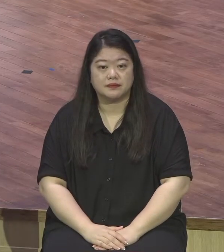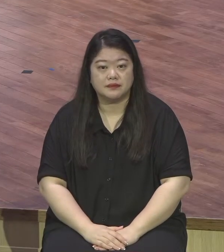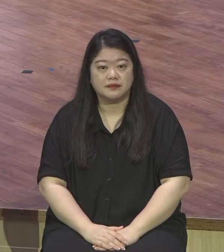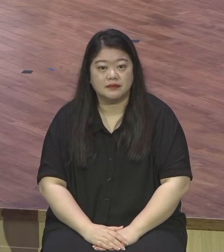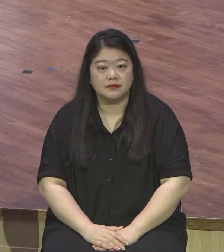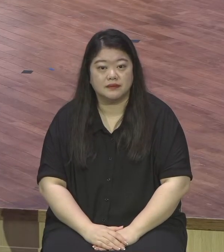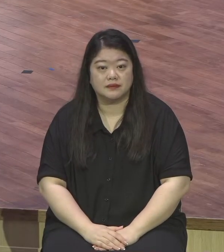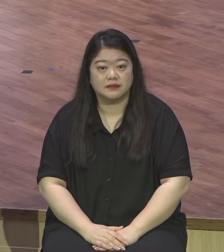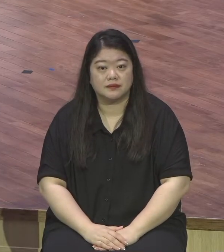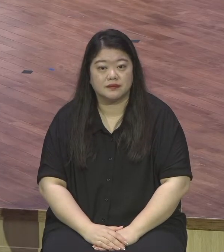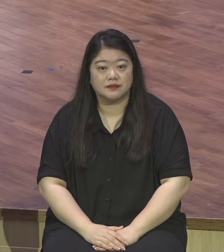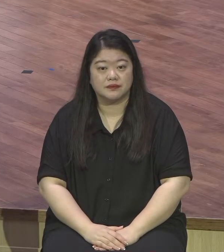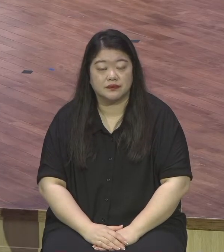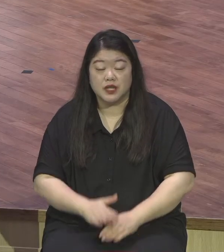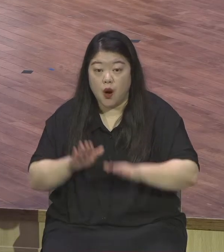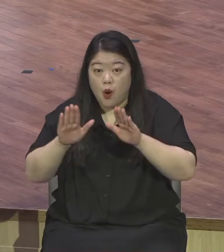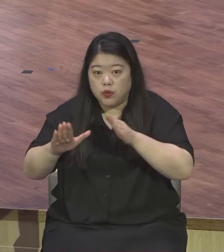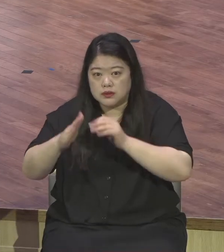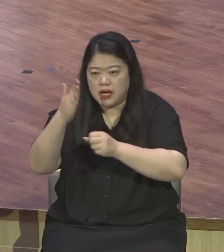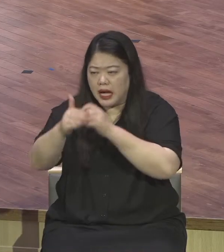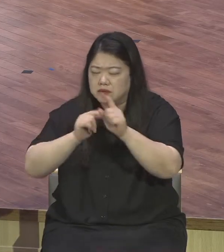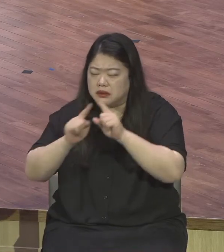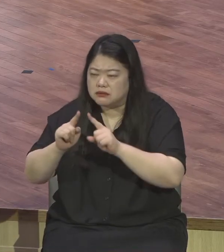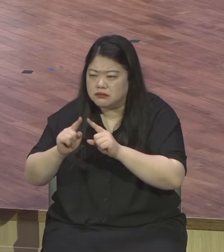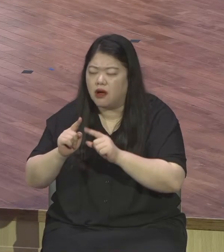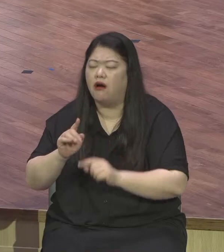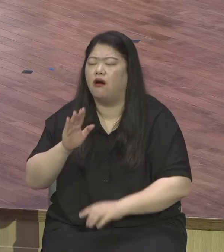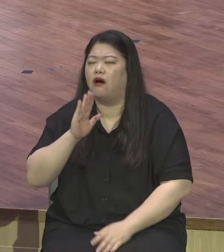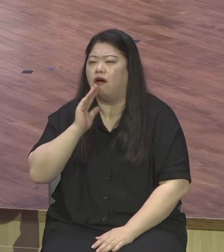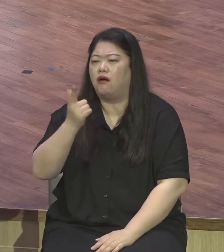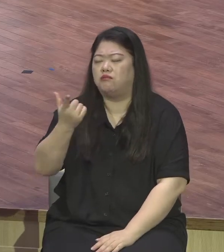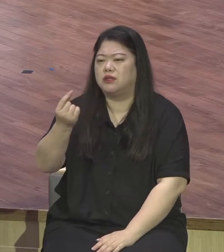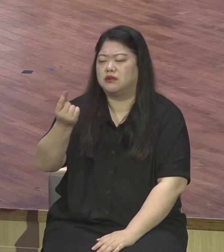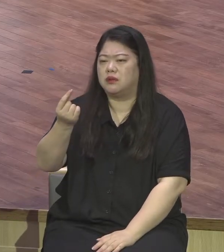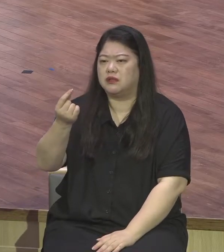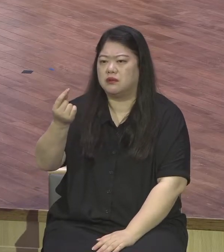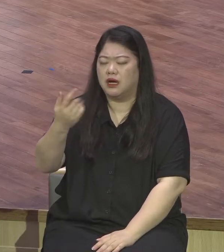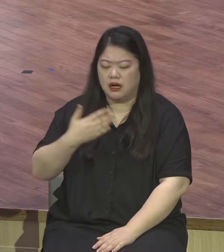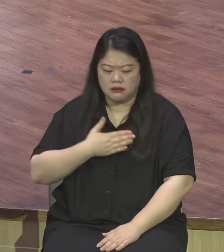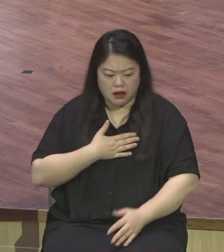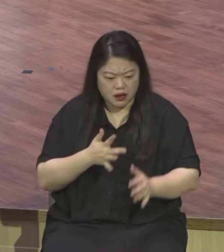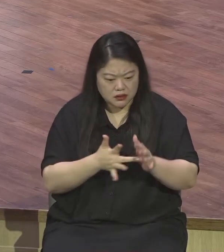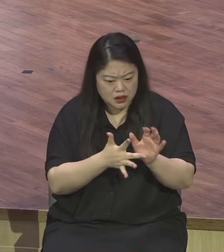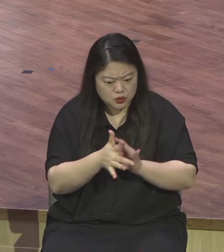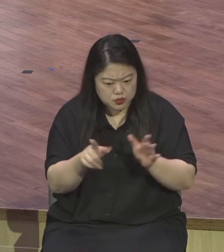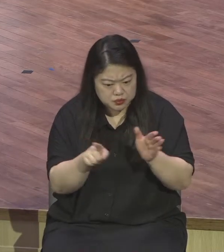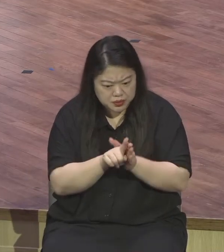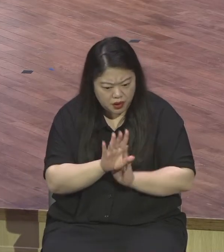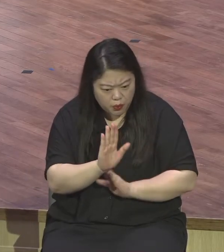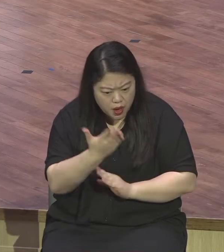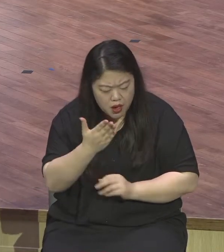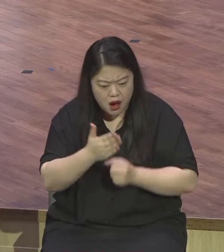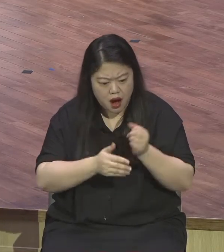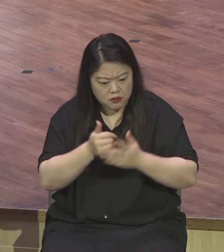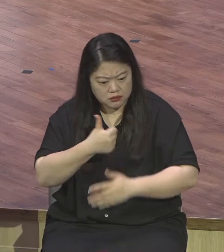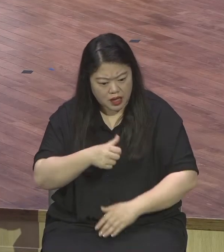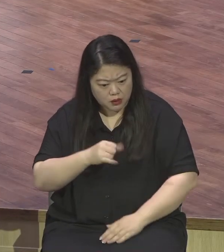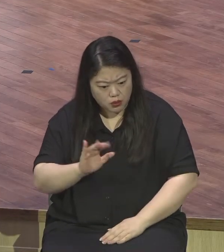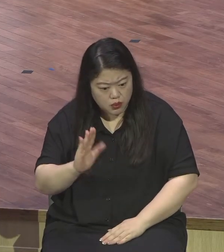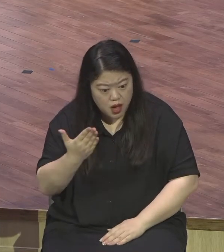정말 감동이 넘치는 신앙생활 이런 영적 성장을 이루고 영적 영향력을 입히는 자리까지